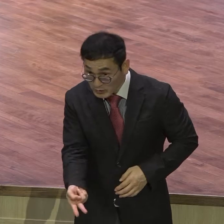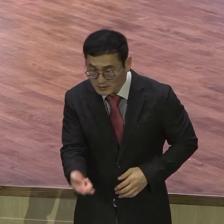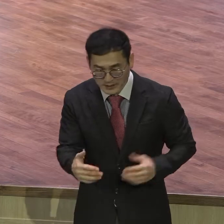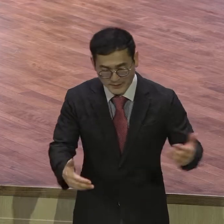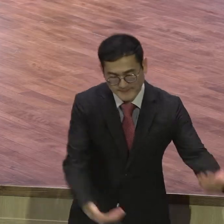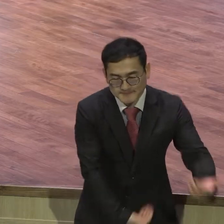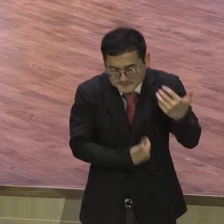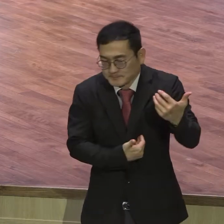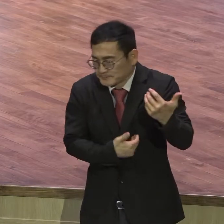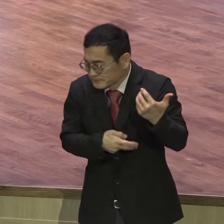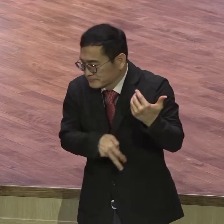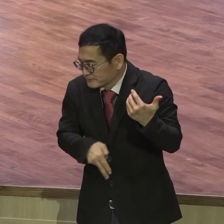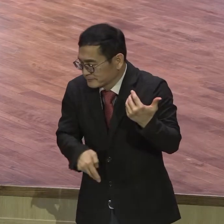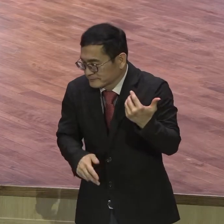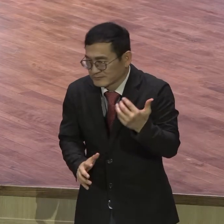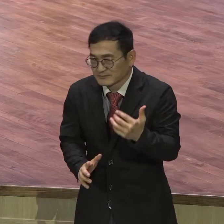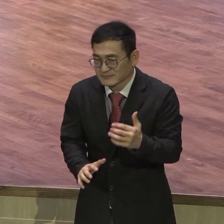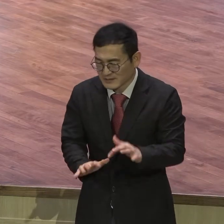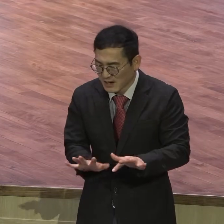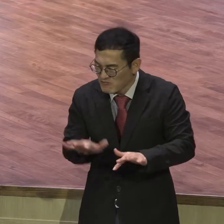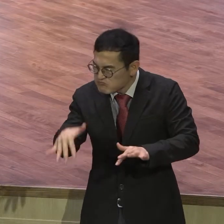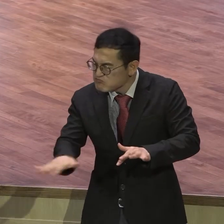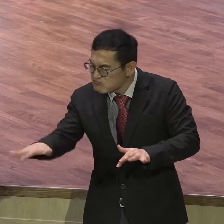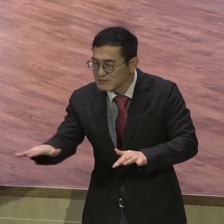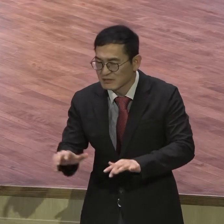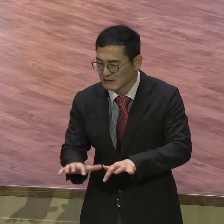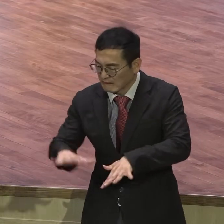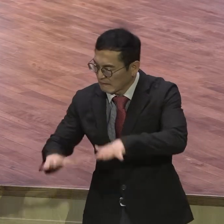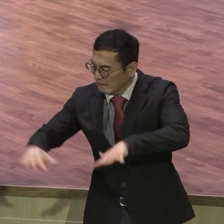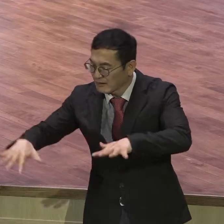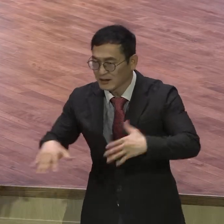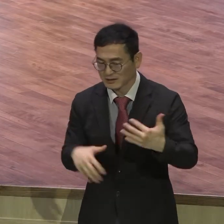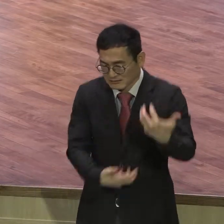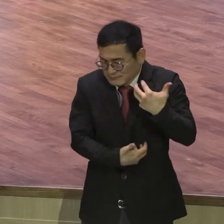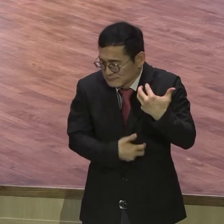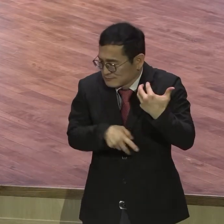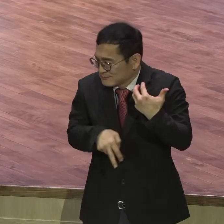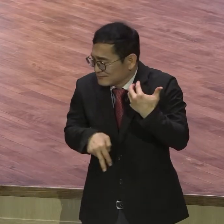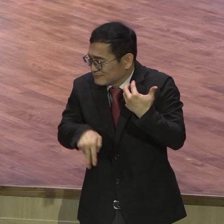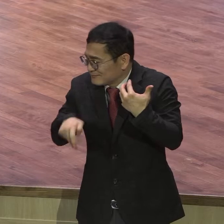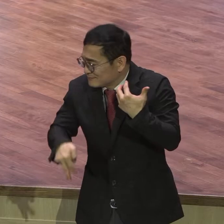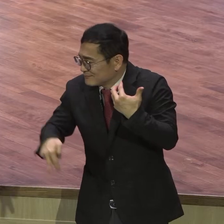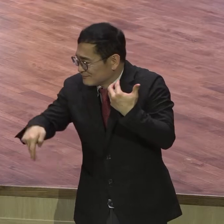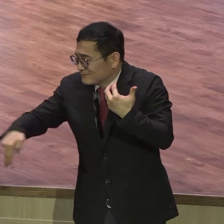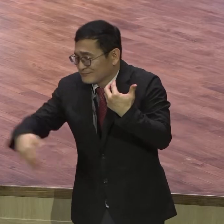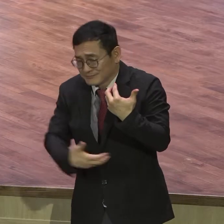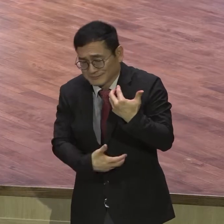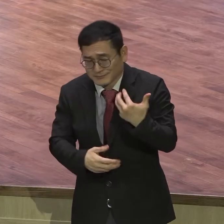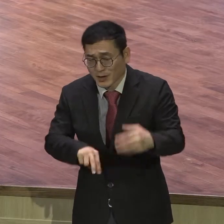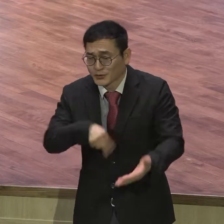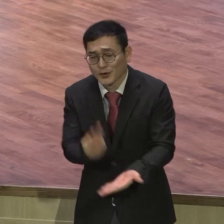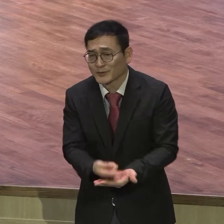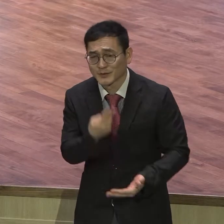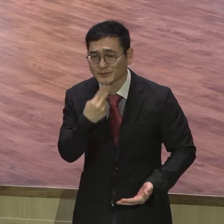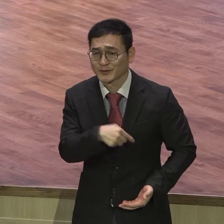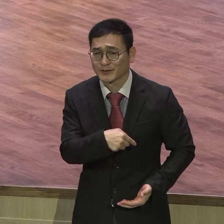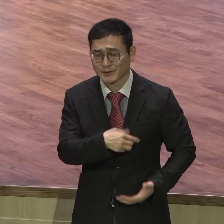안아주십니다 그만큼 여러분 완벽하게 보호하시고 인도하신 하나님이심을 믿으시기 바랍니다